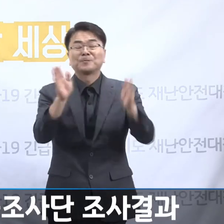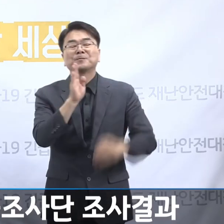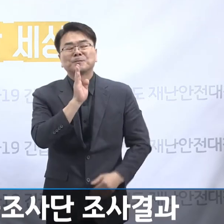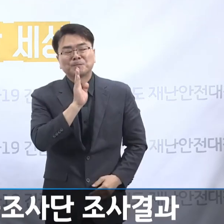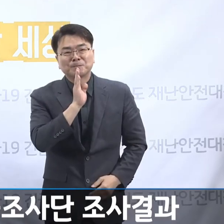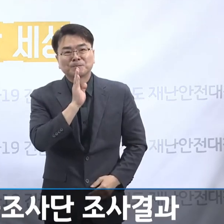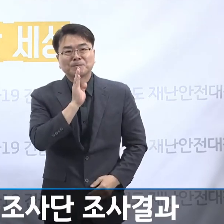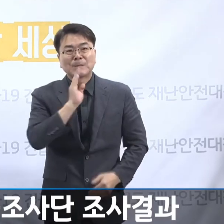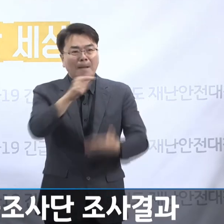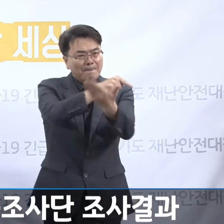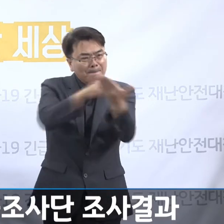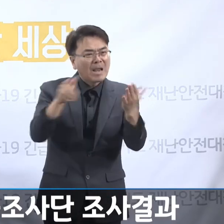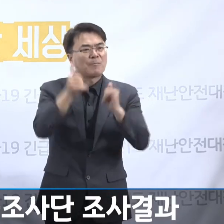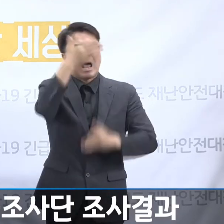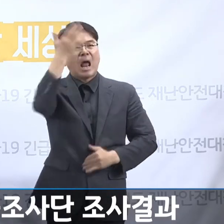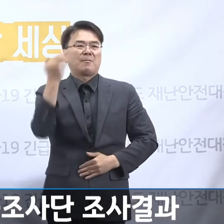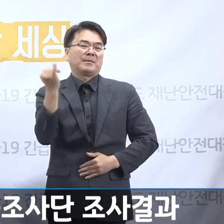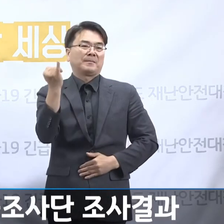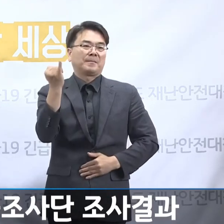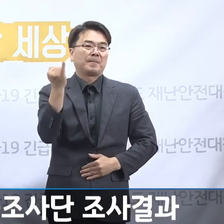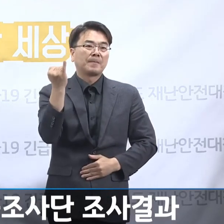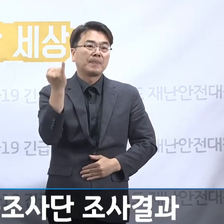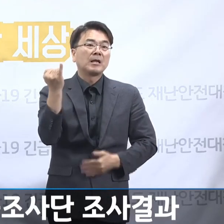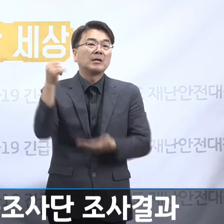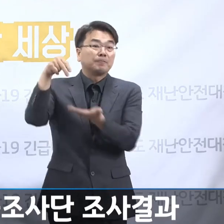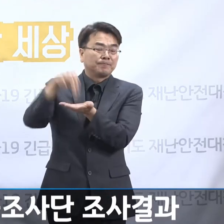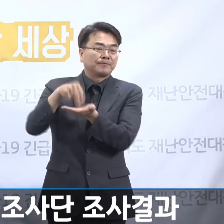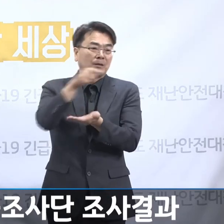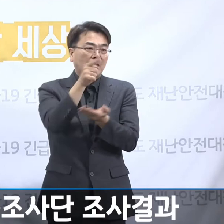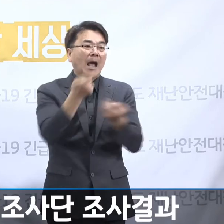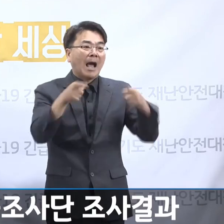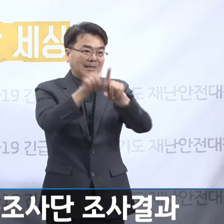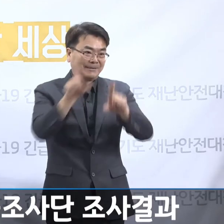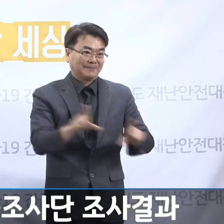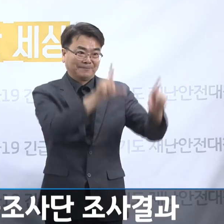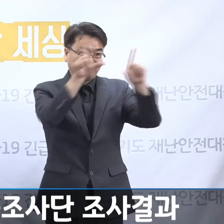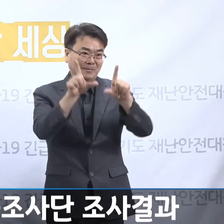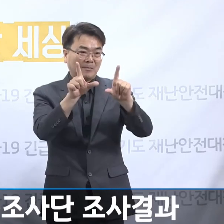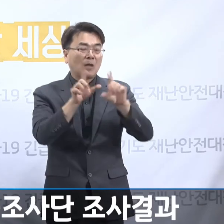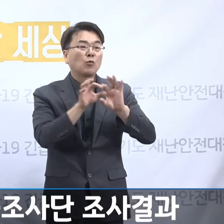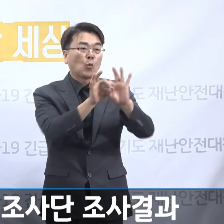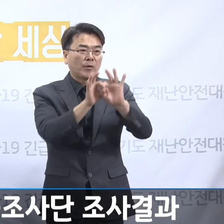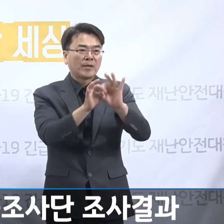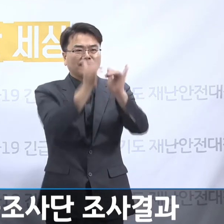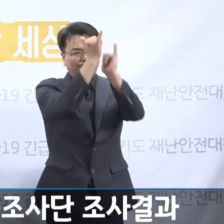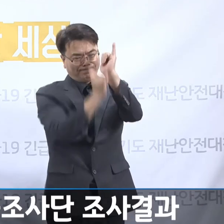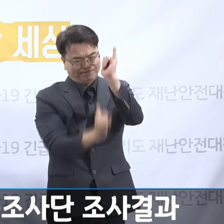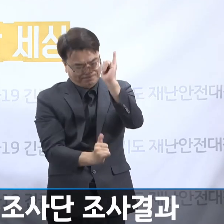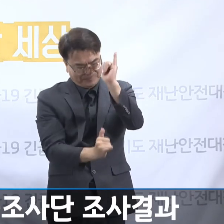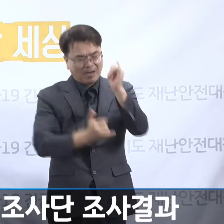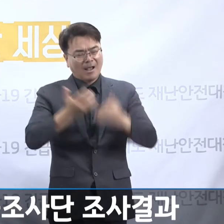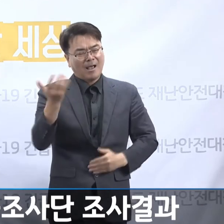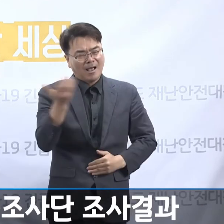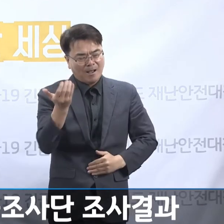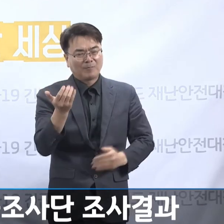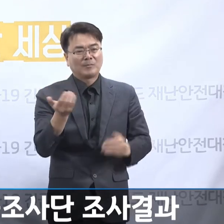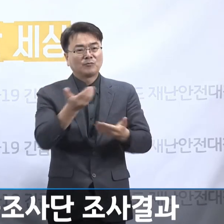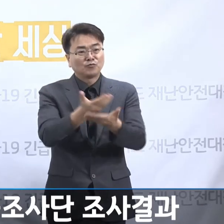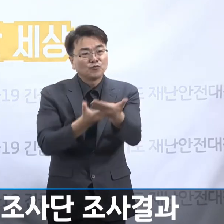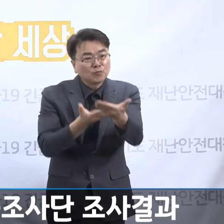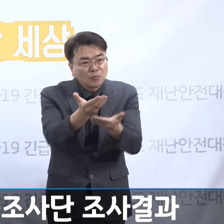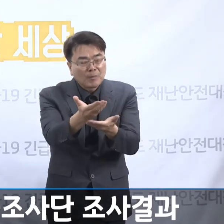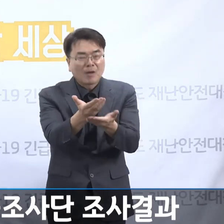피해자였던 할머니들이 이곳에서 함께 생활하면서 역사적 아픔을 나누고 치유하며